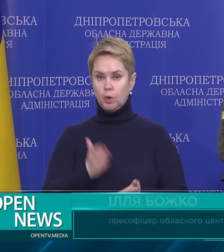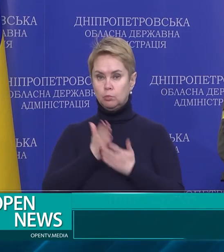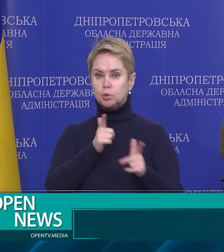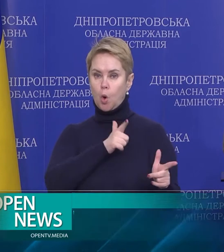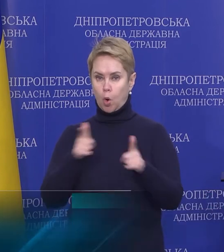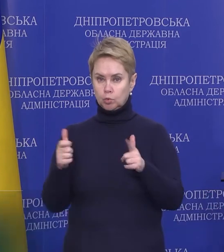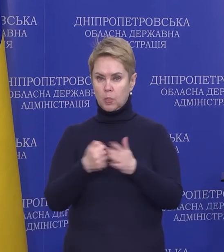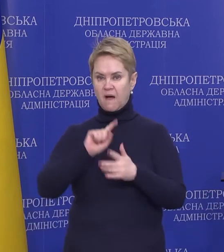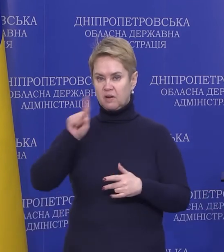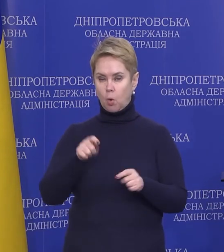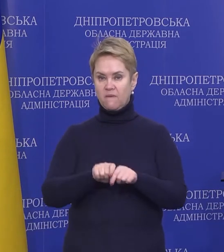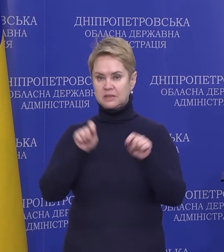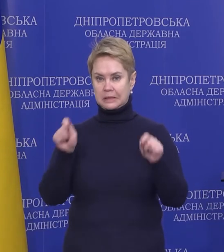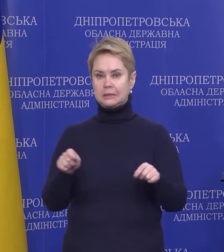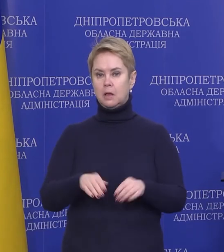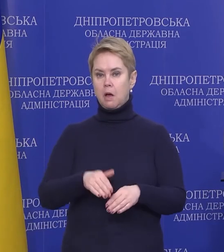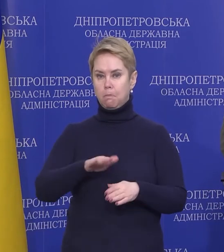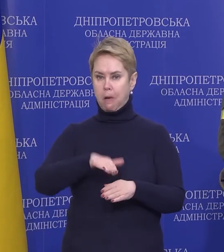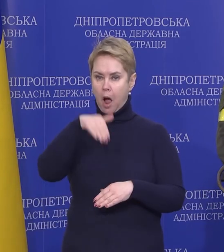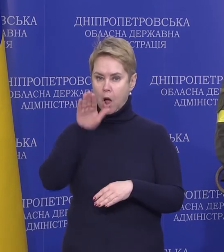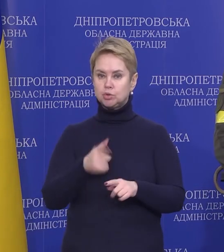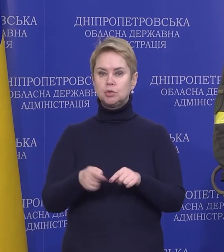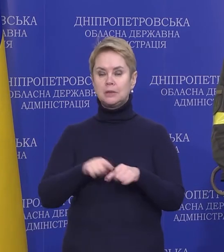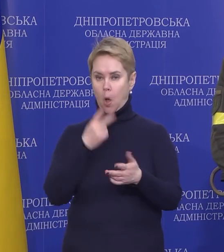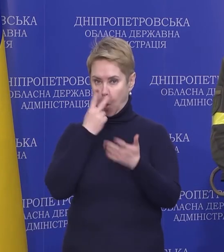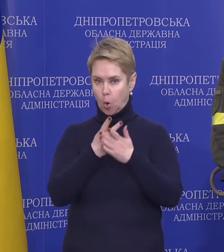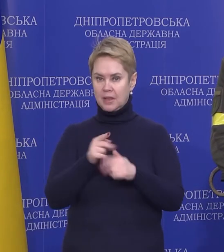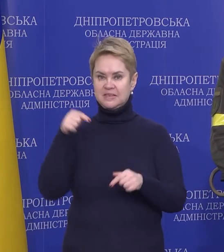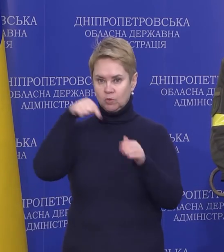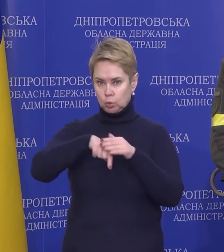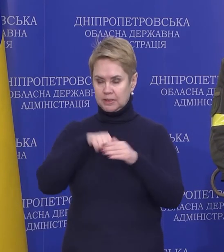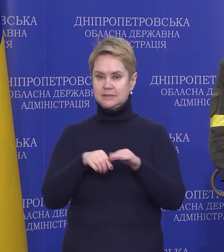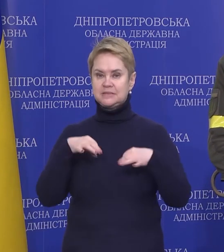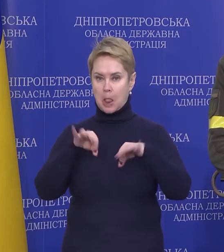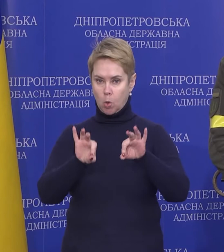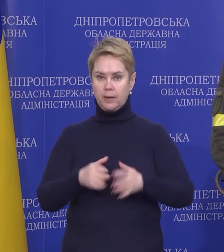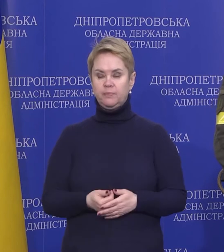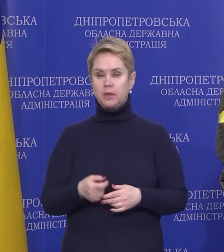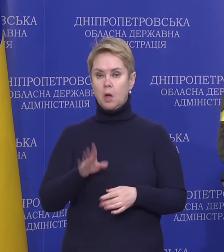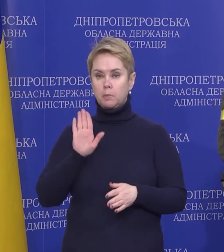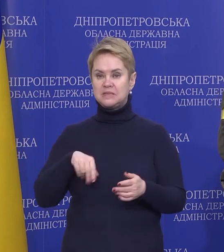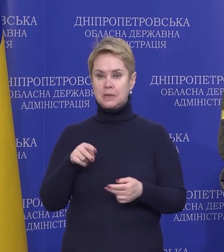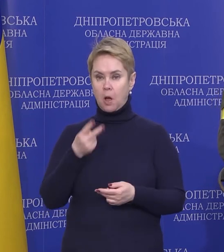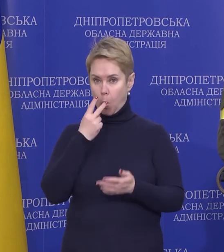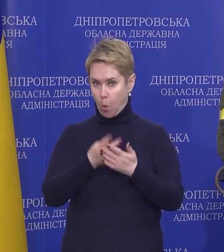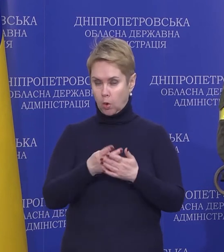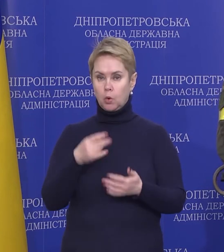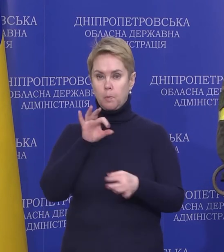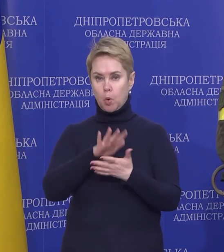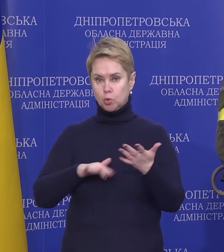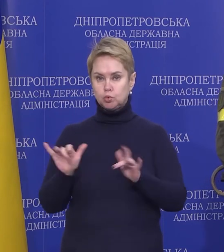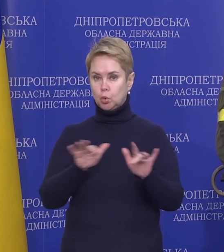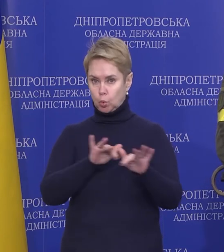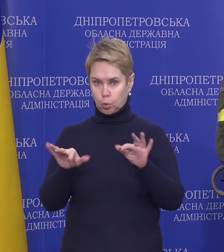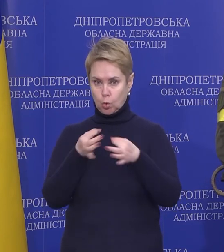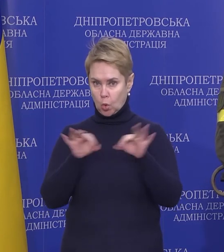бути готовим на вимогу відкрити багажник та для огляду салон автомобіля. Після огляду та дозволу продовжити